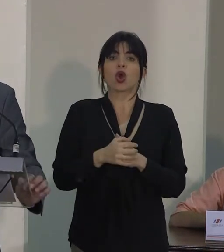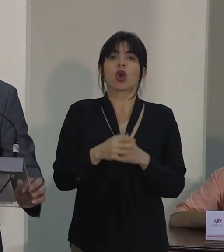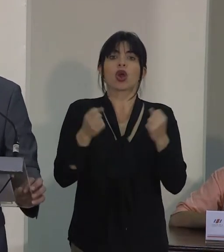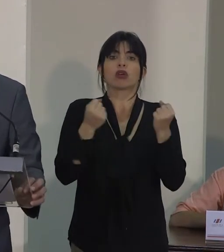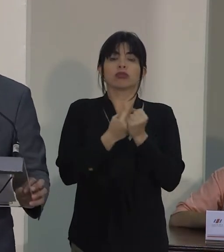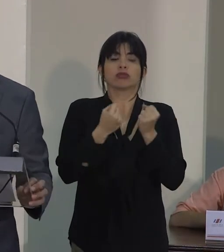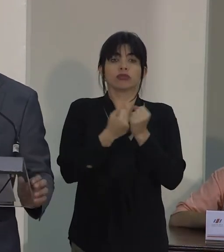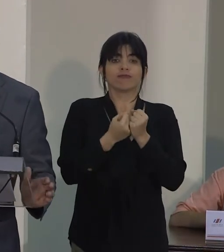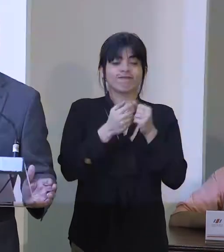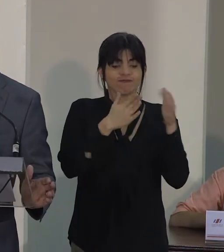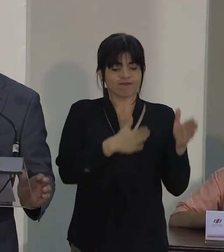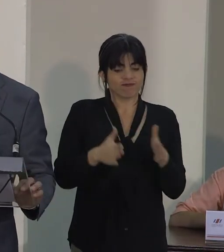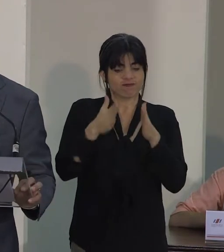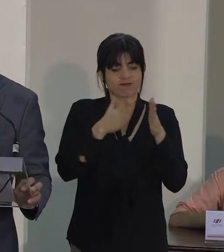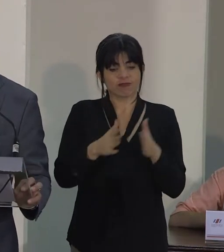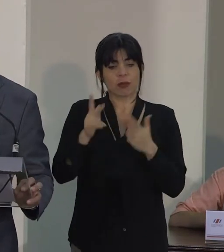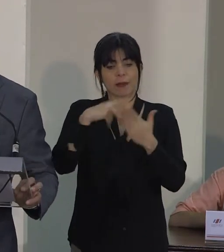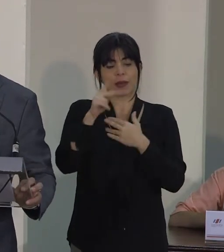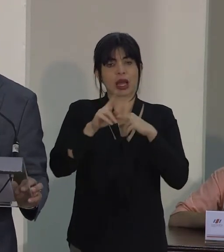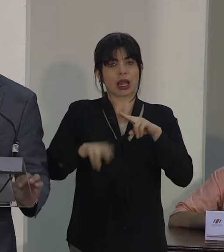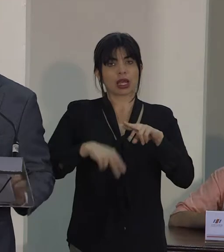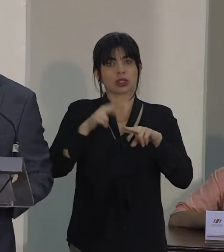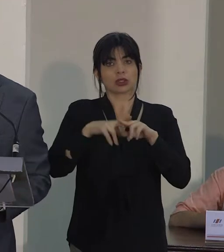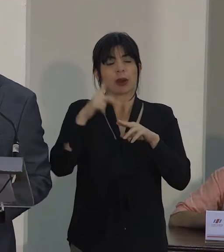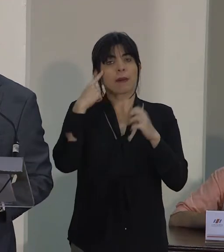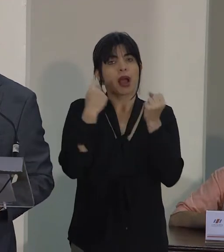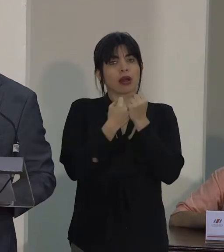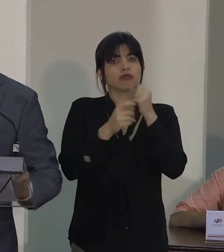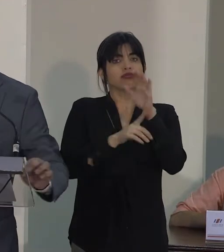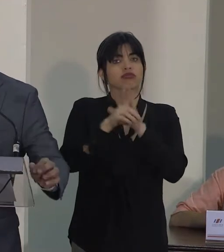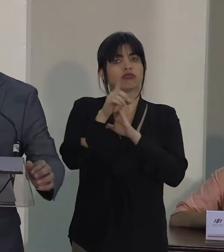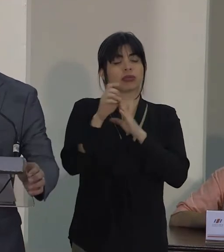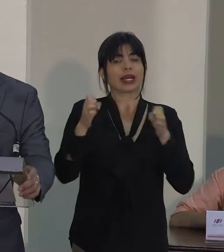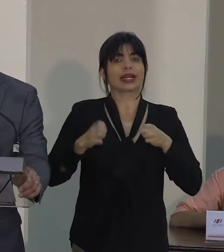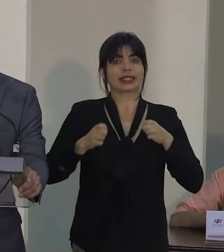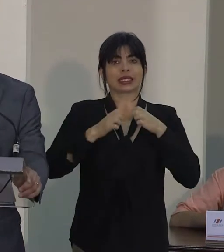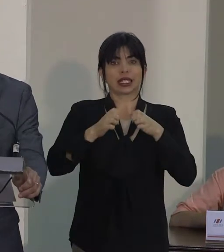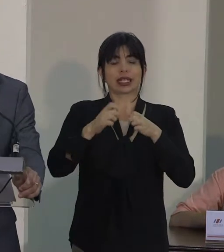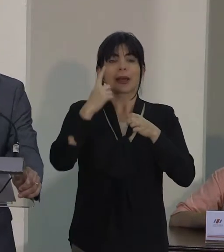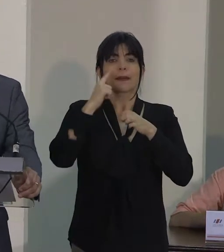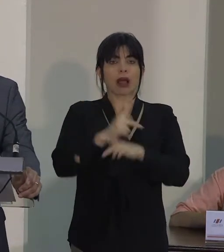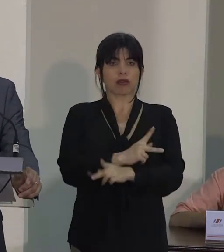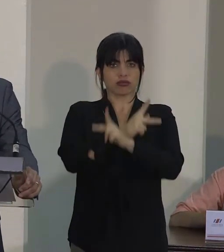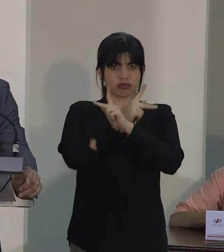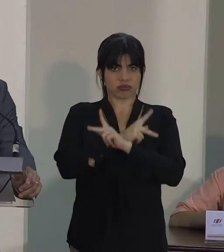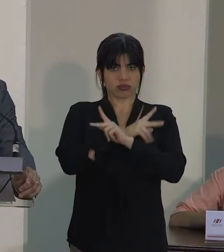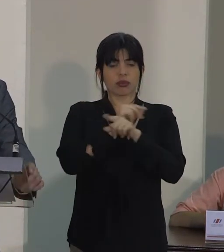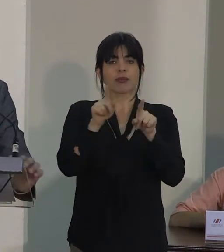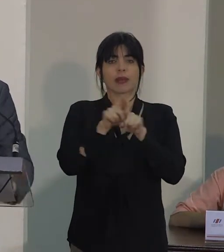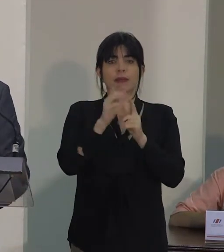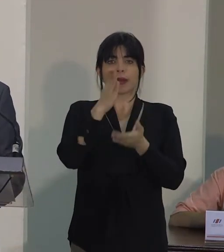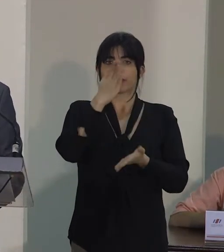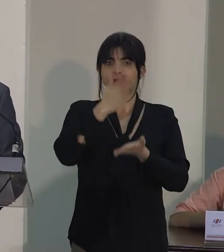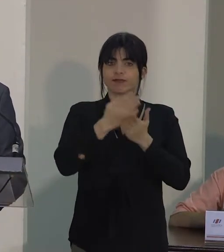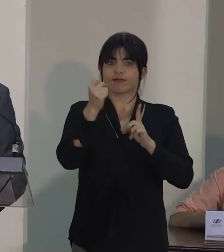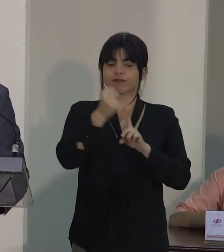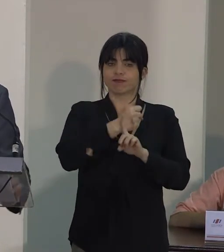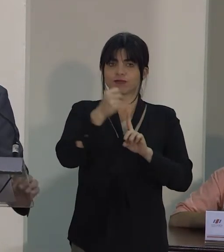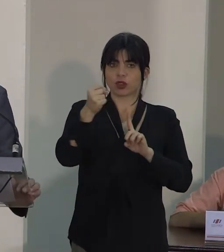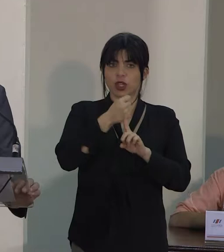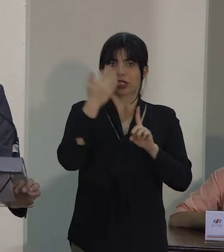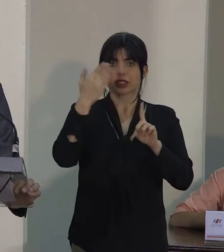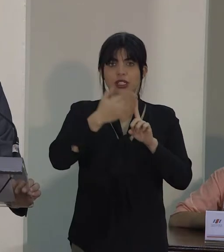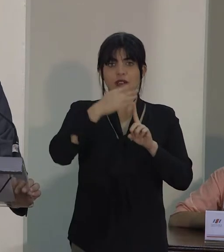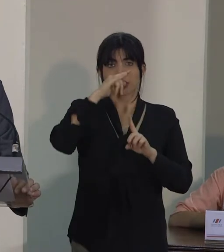plétora de iniciativas el Plan Nacional para el Desarrollo de Estrategias de Prevención y Erradicación de la Violencia